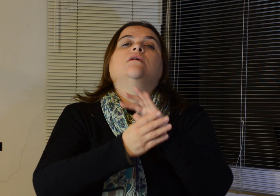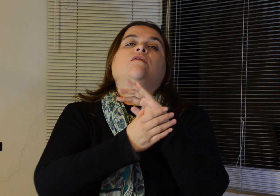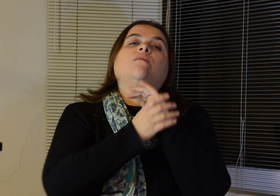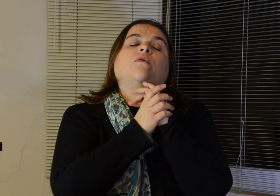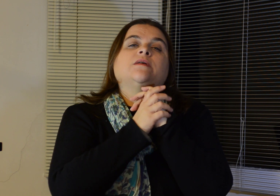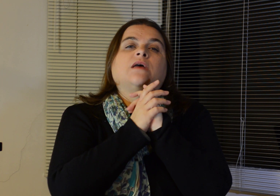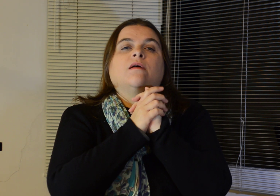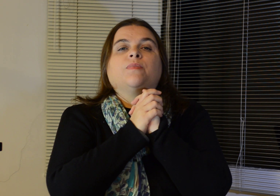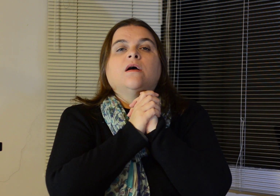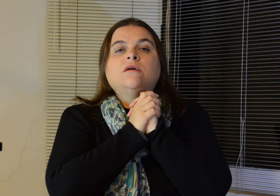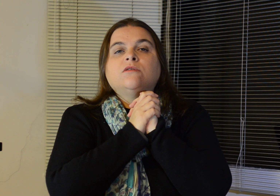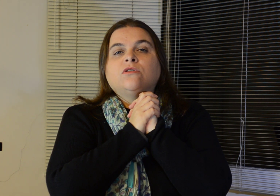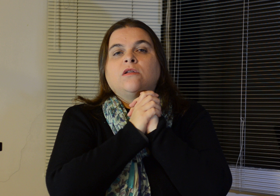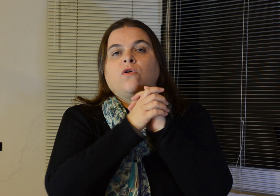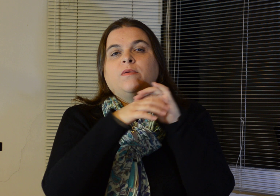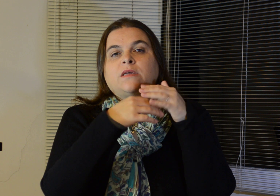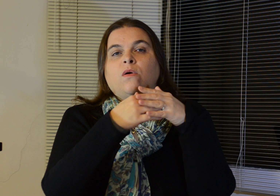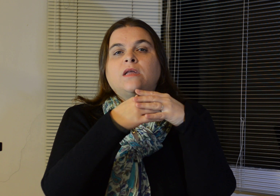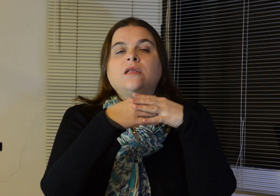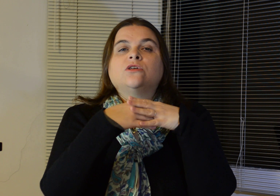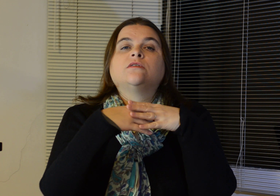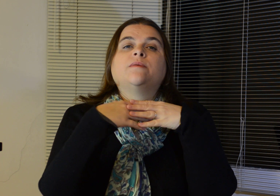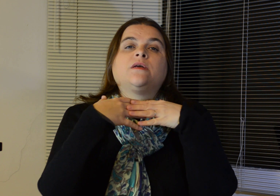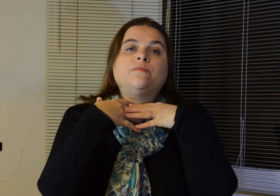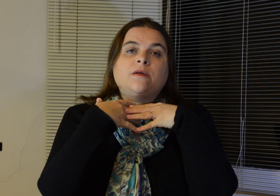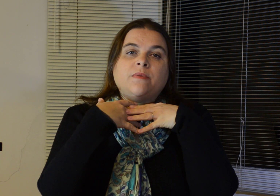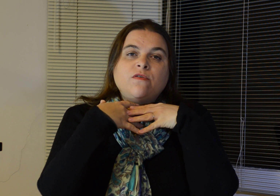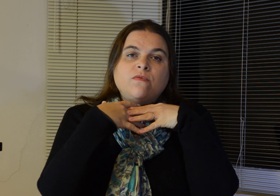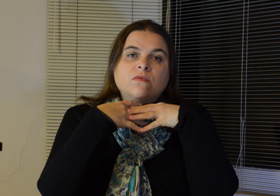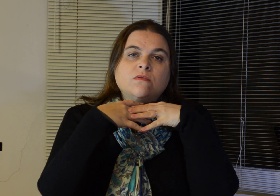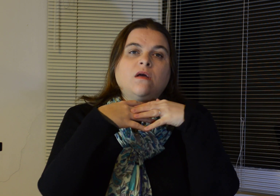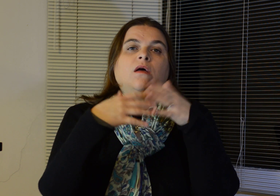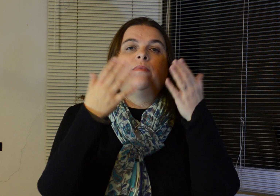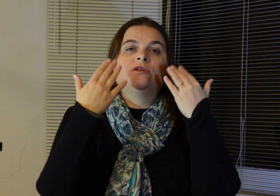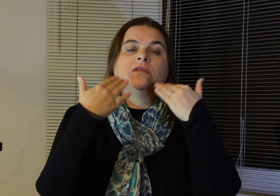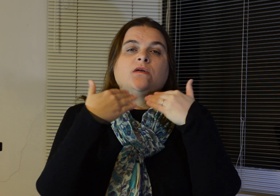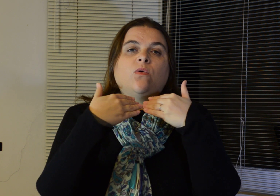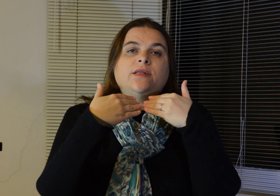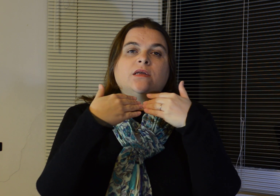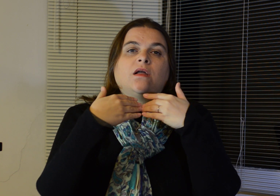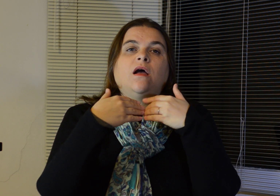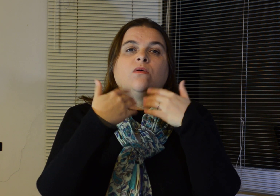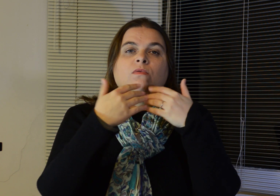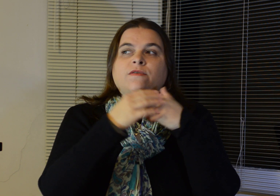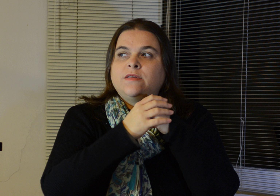Então, vamos começar. Antes de começar a rodada, a gente sempre respira bem fundo, para a gente se conectar com o que vai ser